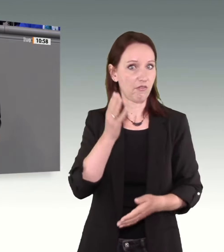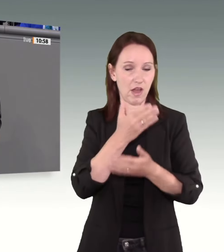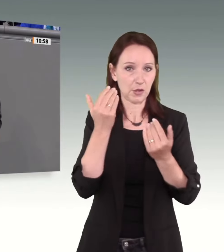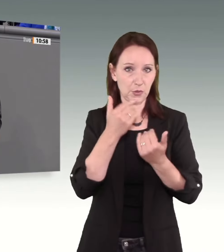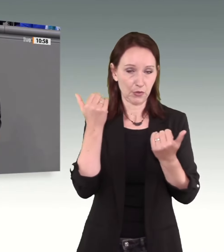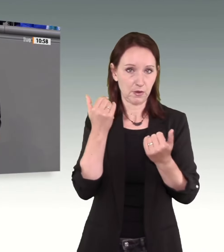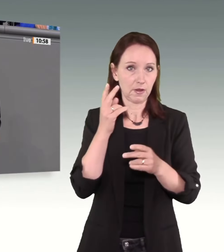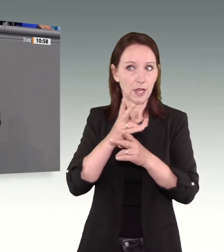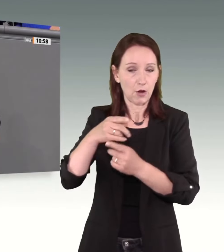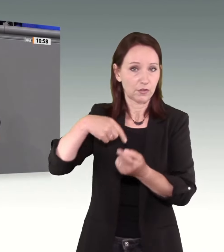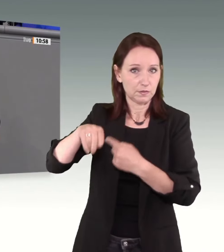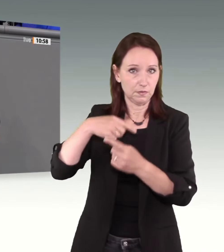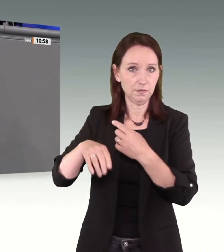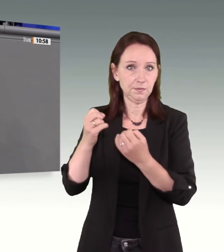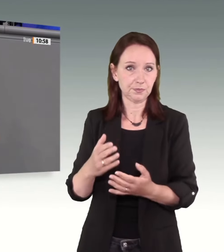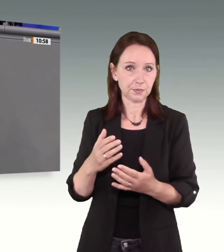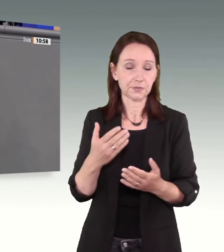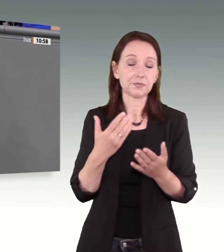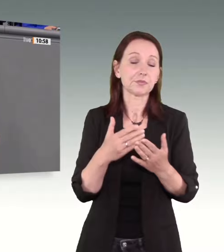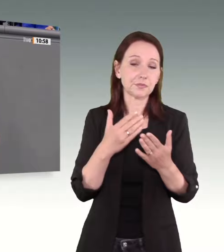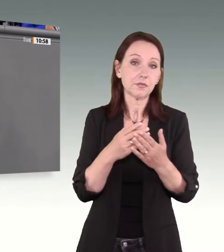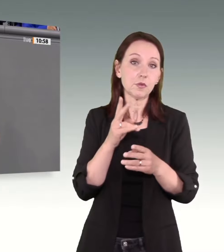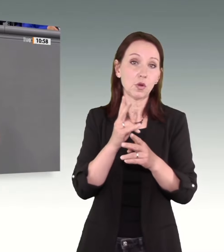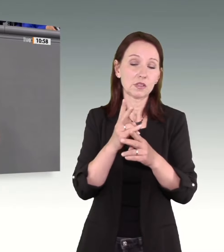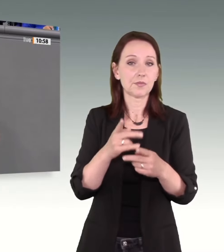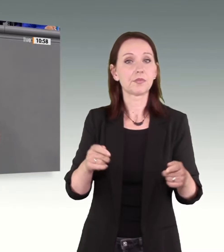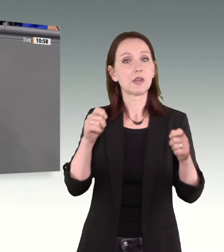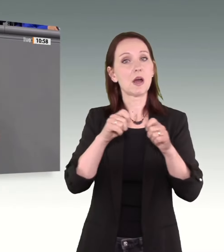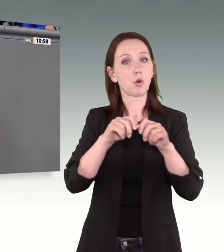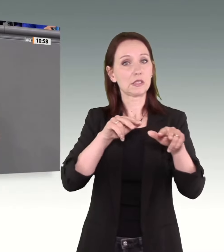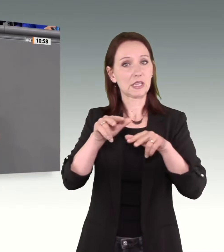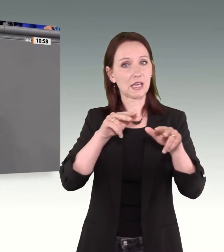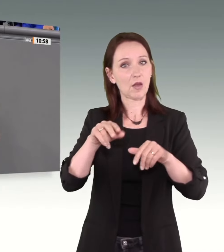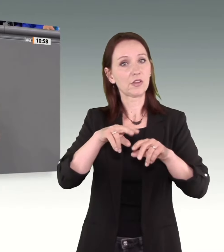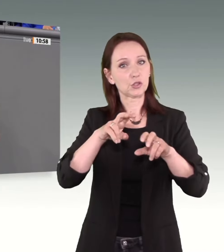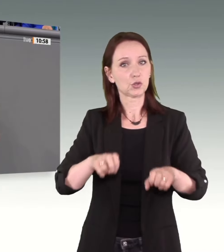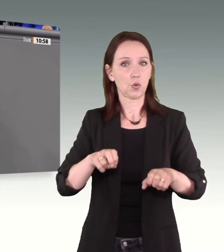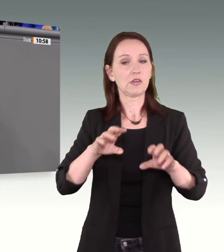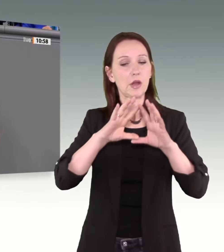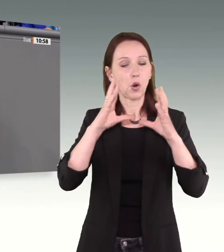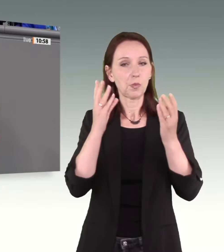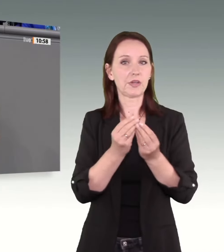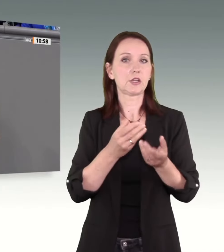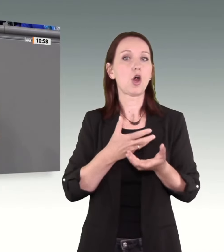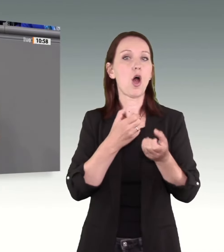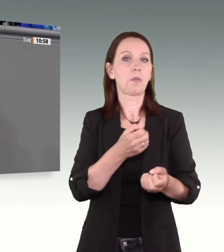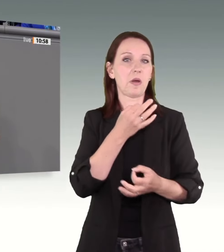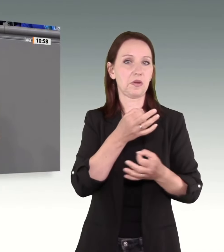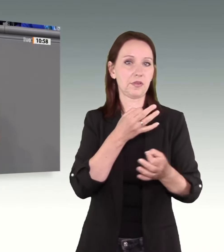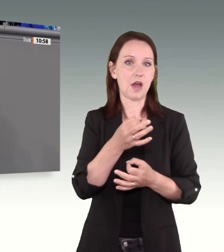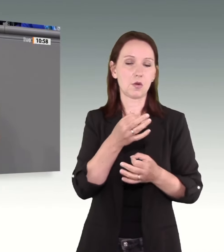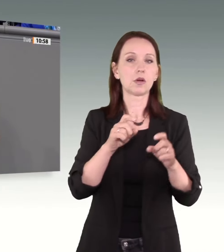Bundesregierung eine Studie mit einer umfassenden Opferbefragung für die Bereiche Partnerschaftsgewalt,